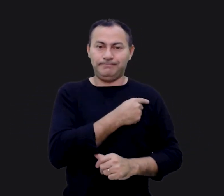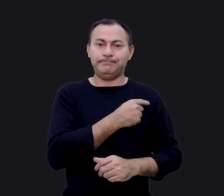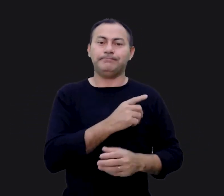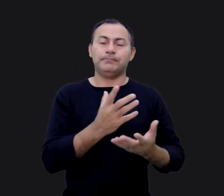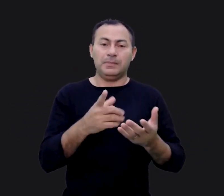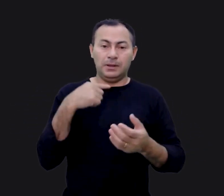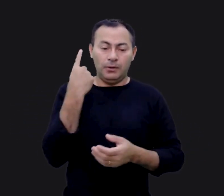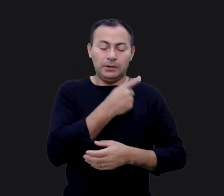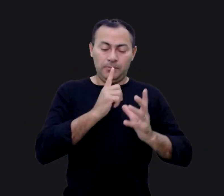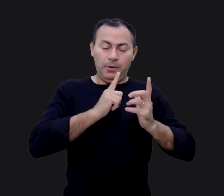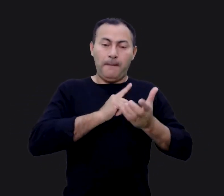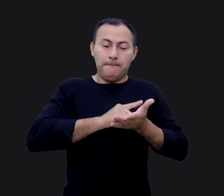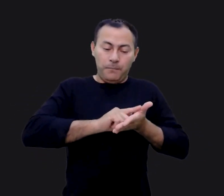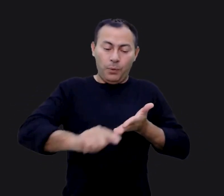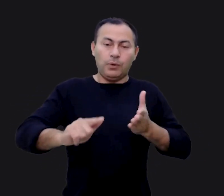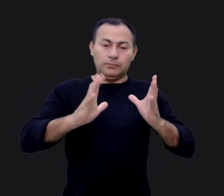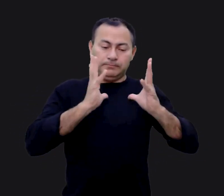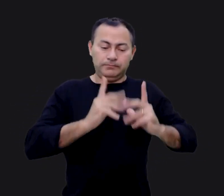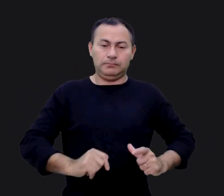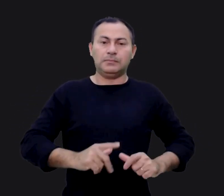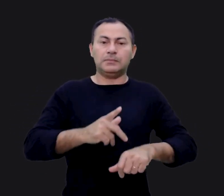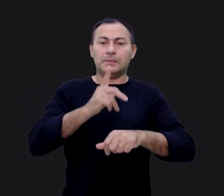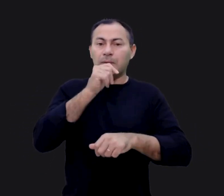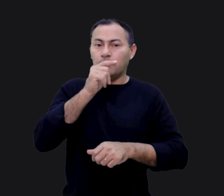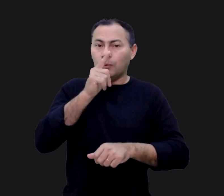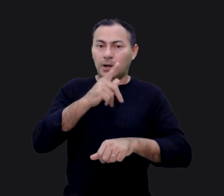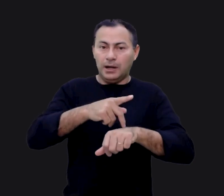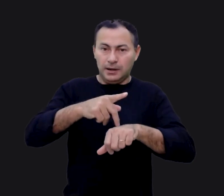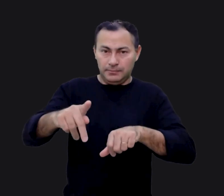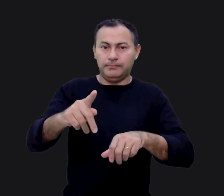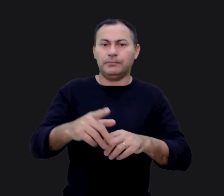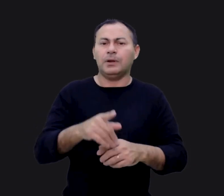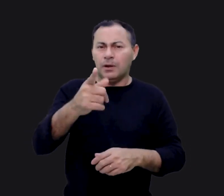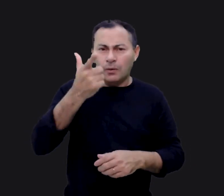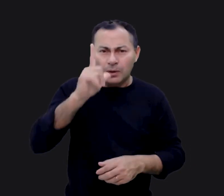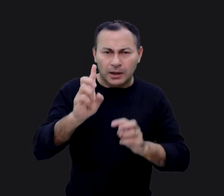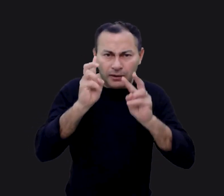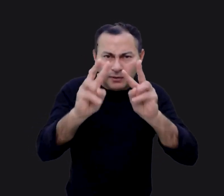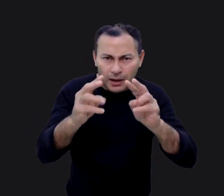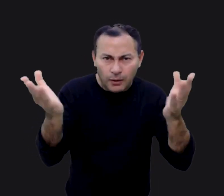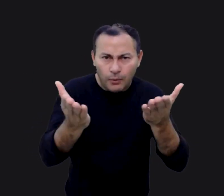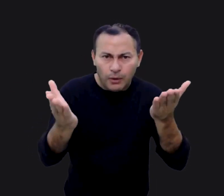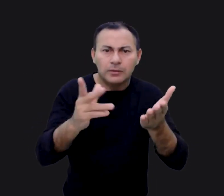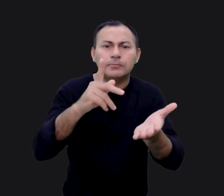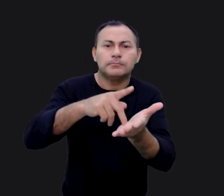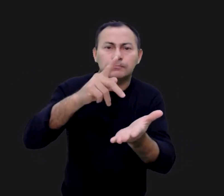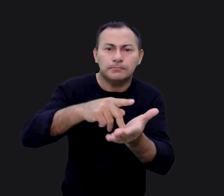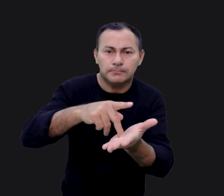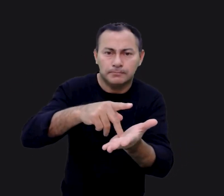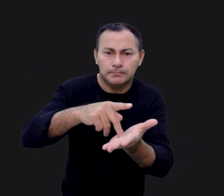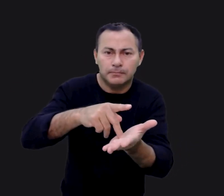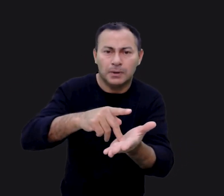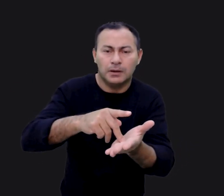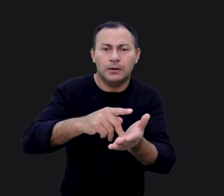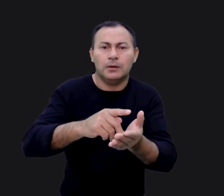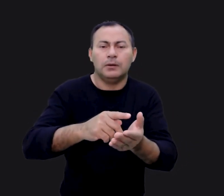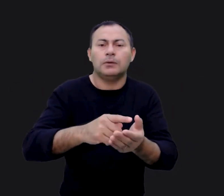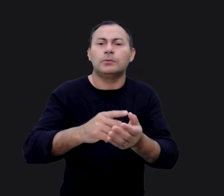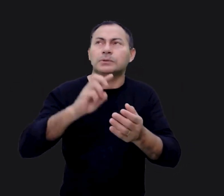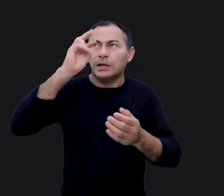limpos. Estamos lavados com a mais pura água. Você consegue ver agora o que realmente o Senhor está